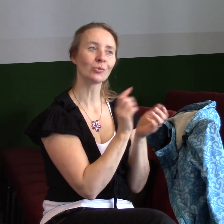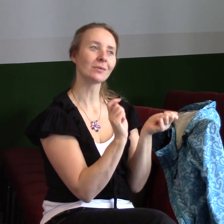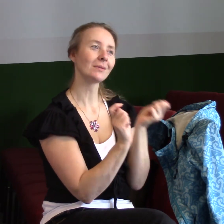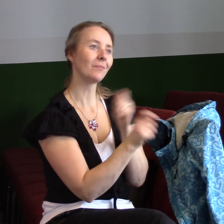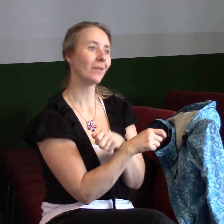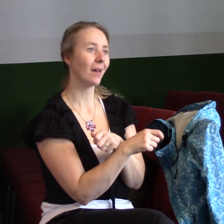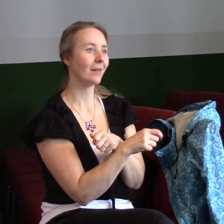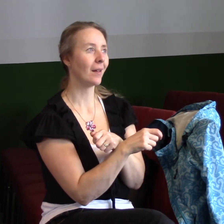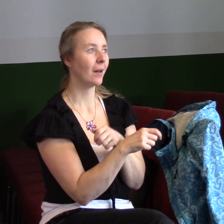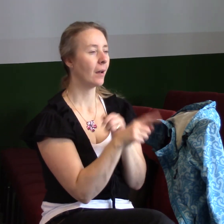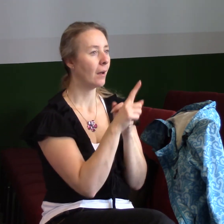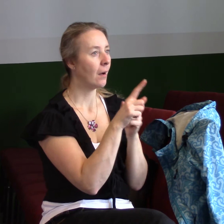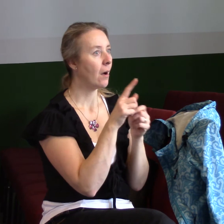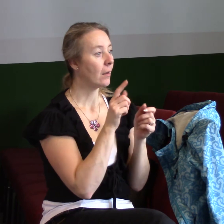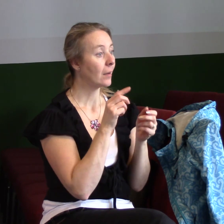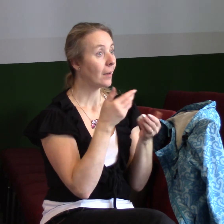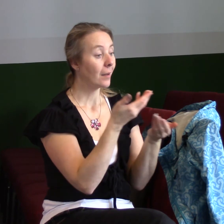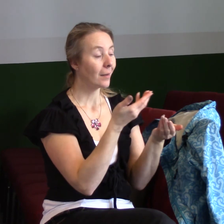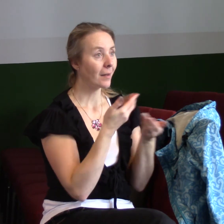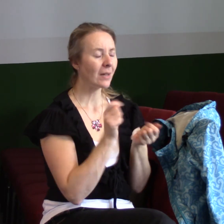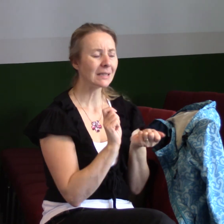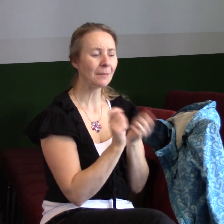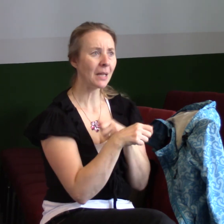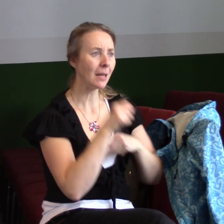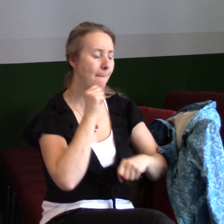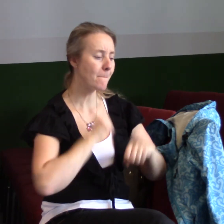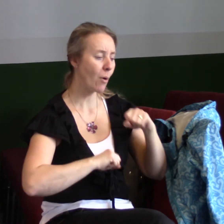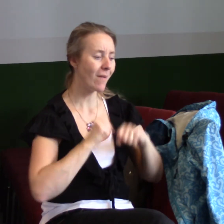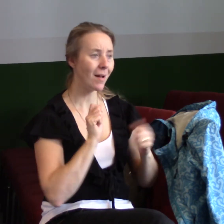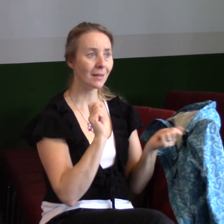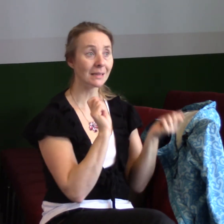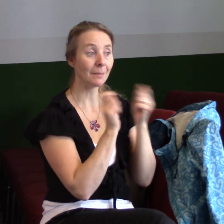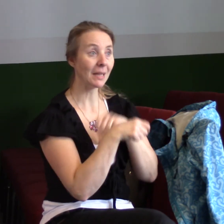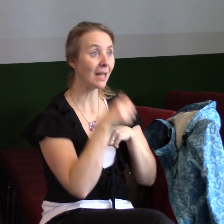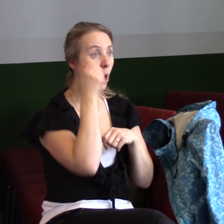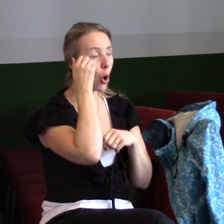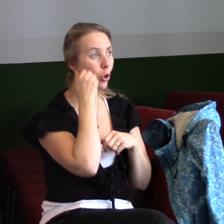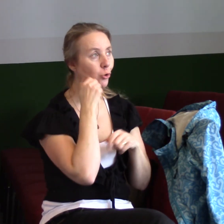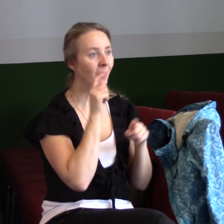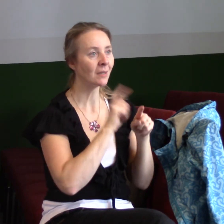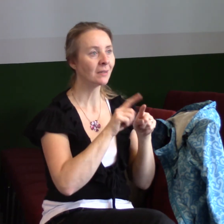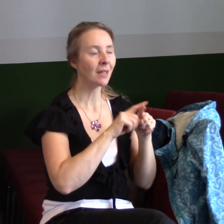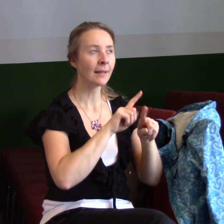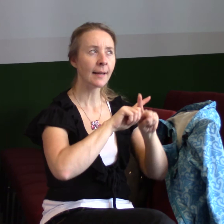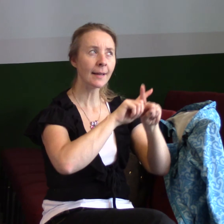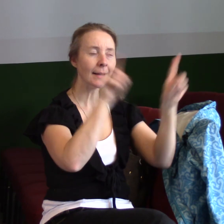proměňuje náš život, náš charakter, naši osobu a my se stáváme jinými lidmi a jsme podobní Kristu. Třetí oblast